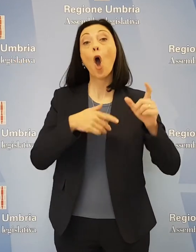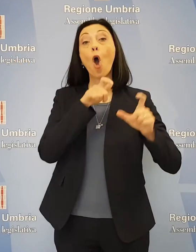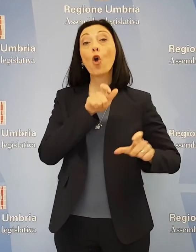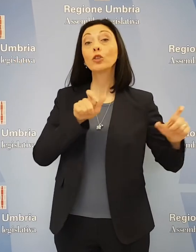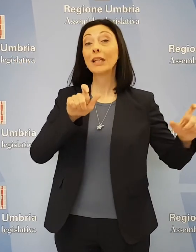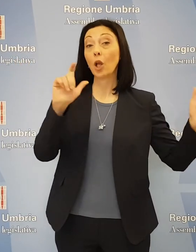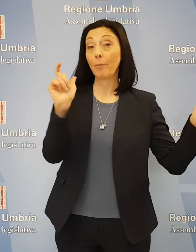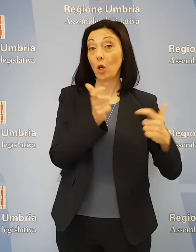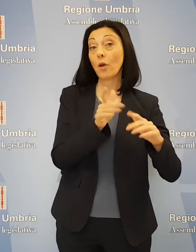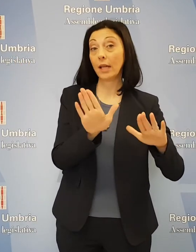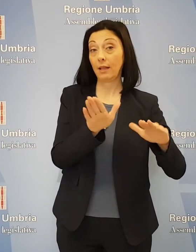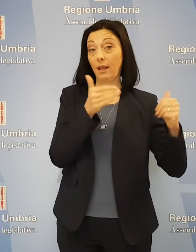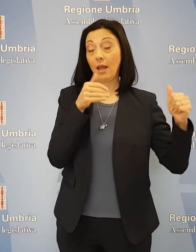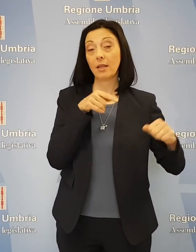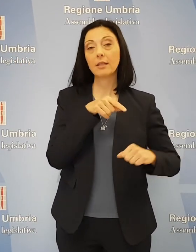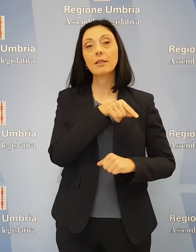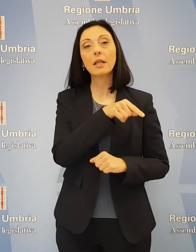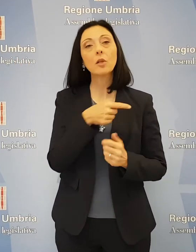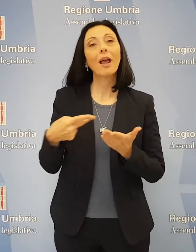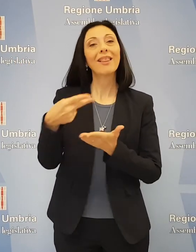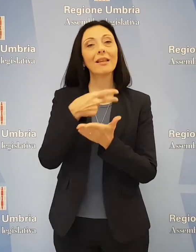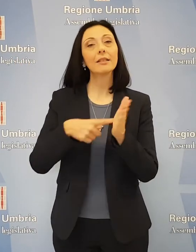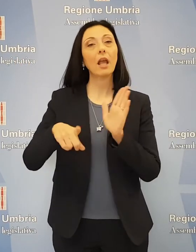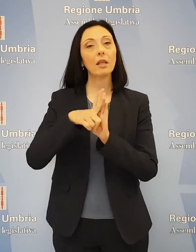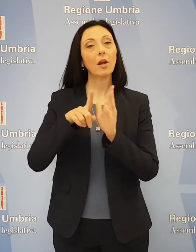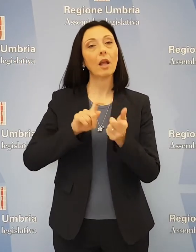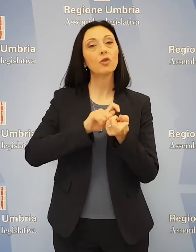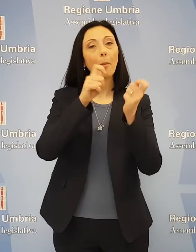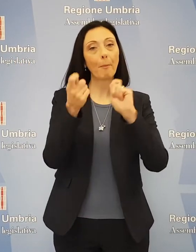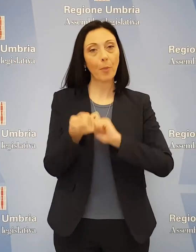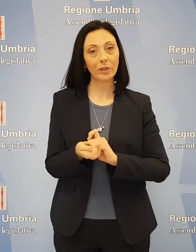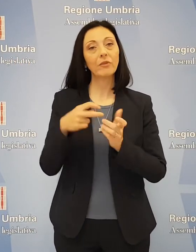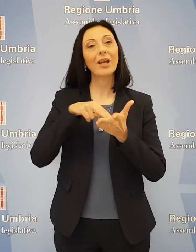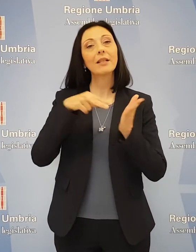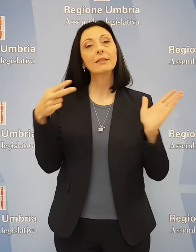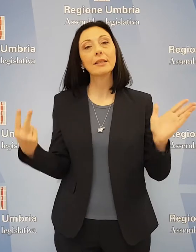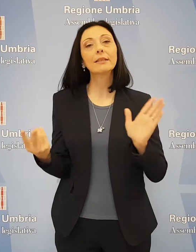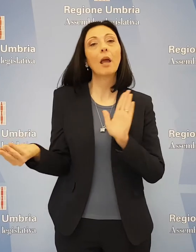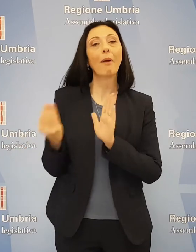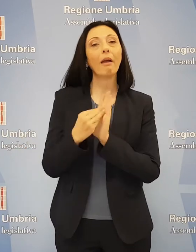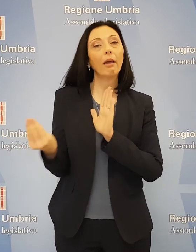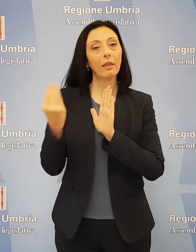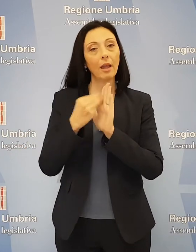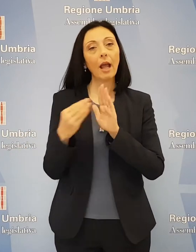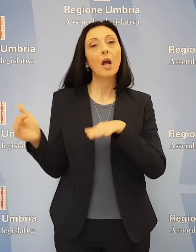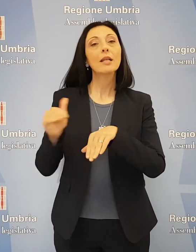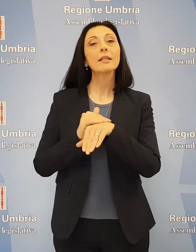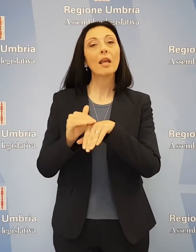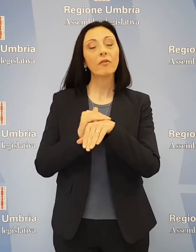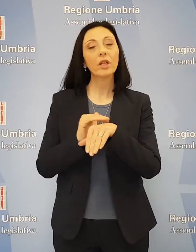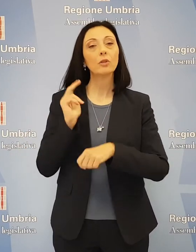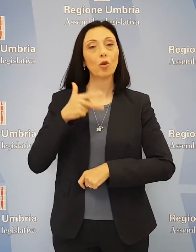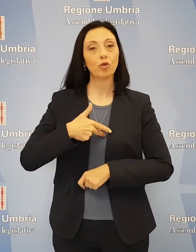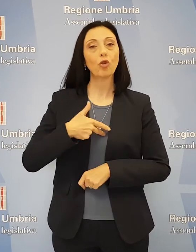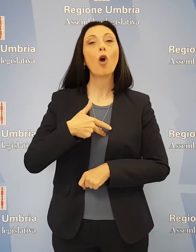dei consiglieri di minoranza, il disegno di legge di modifica del sistema integrato dei servizi socioeducativi della prima